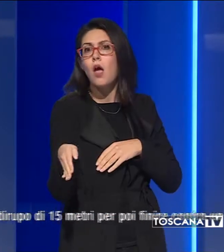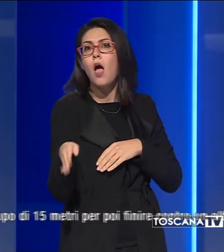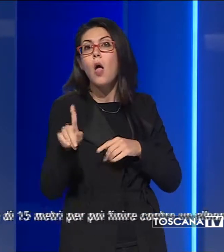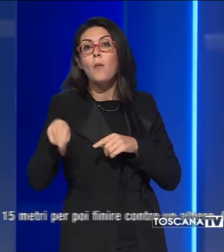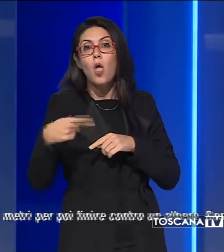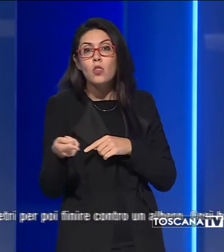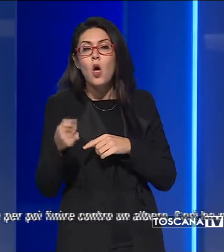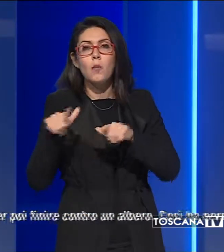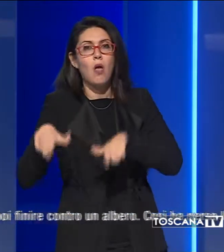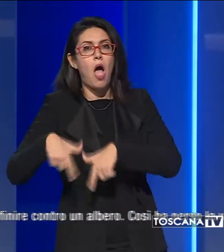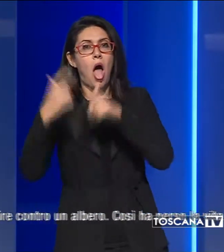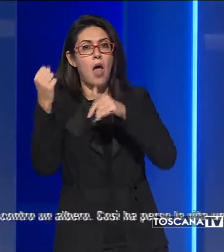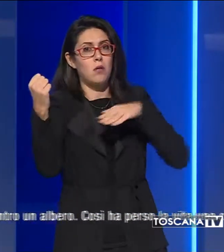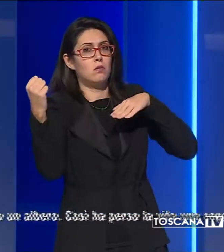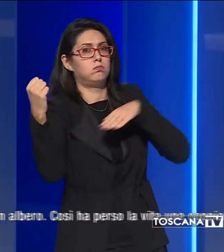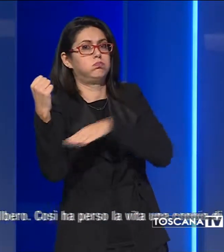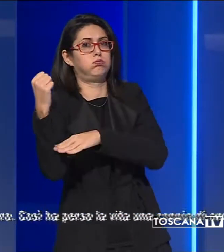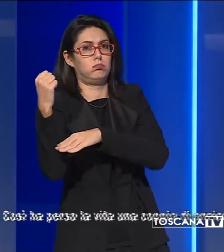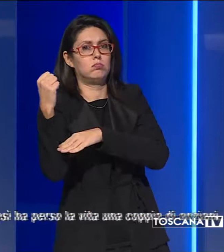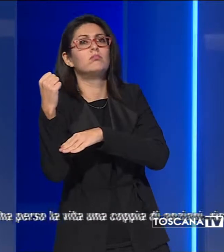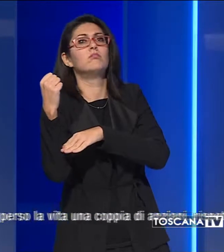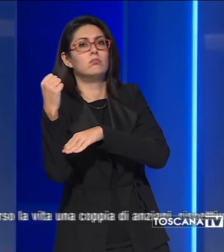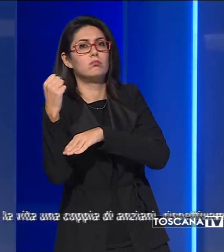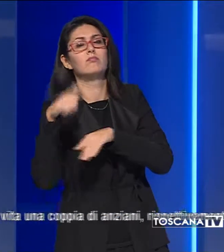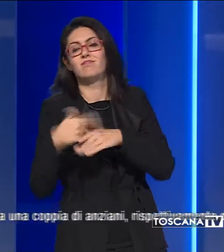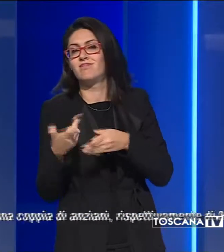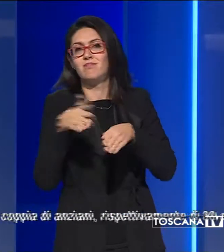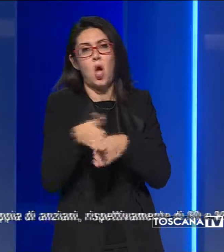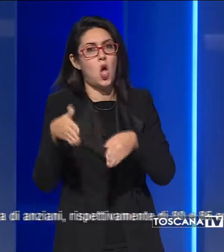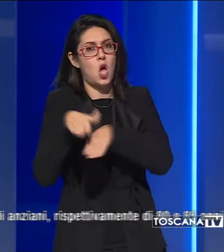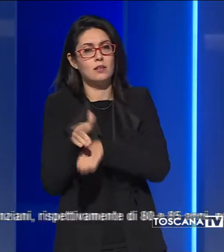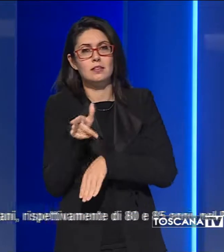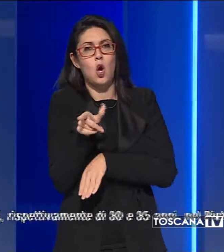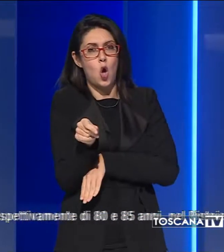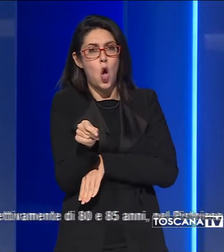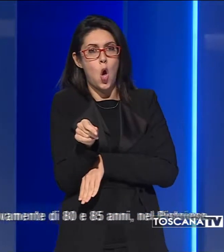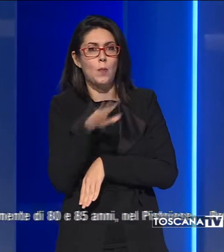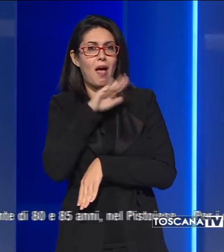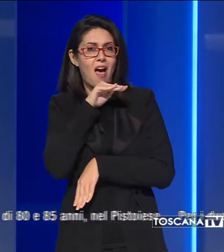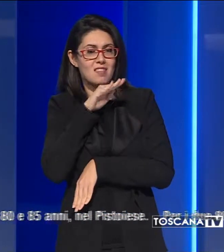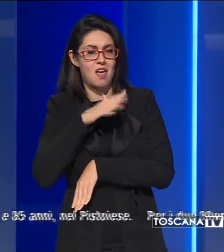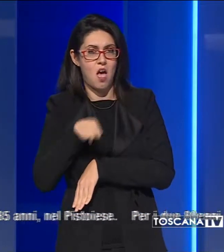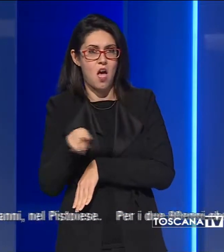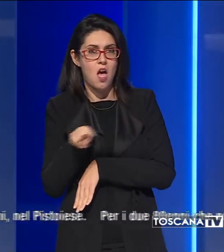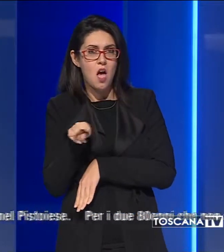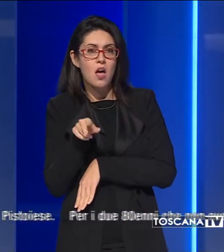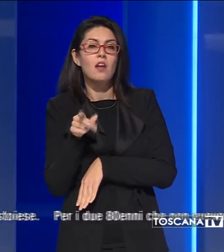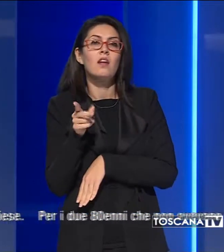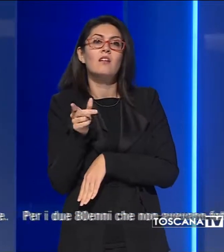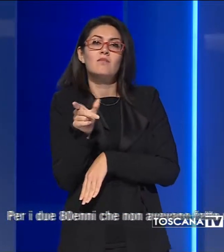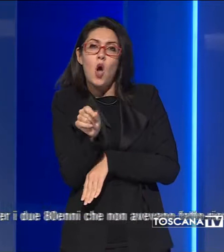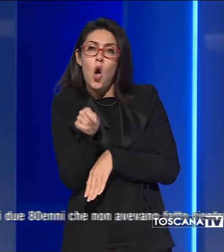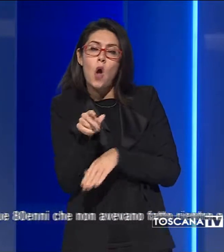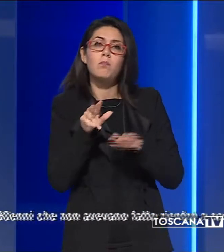finire contro un albero perdendo la vita una coppia di anziani, rispettivamente